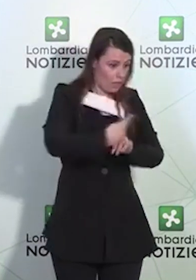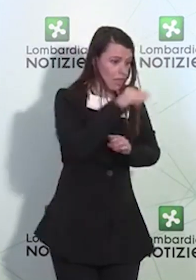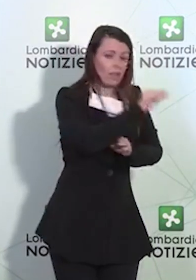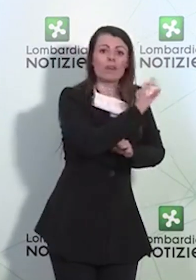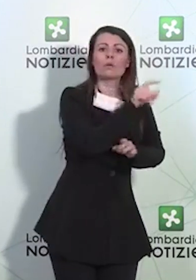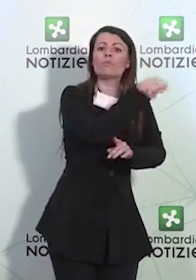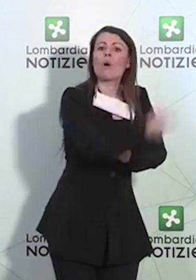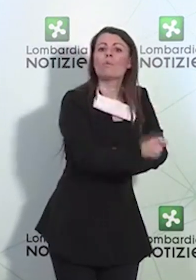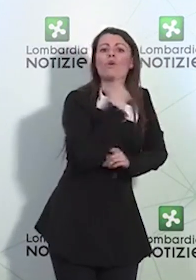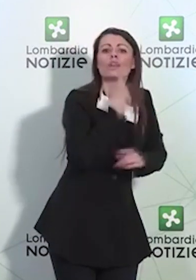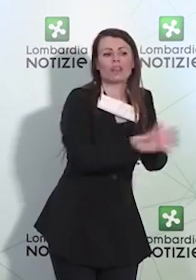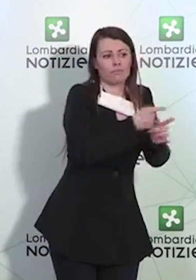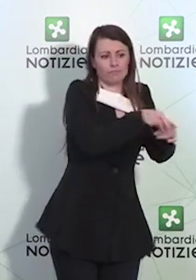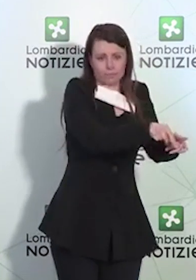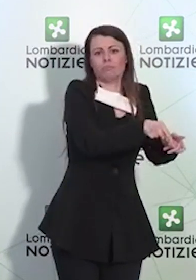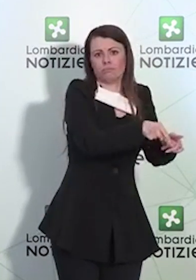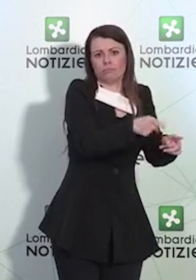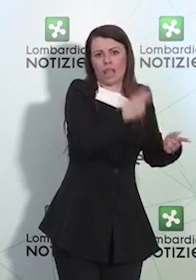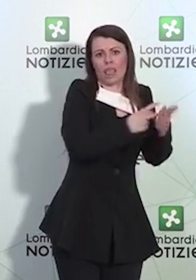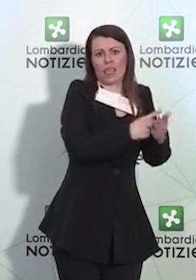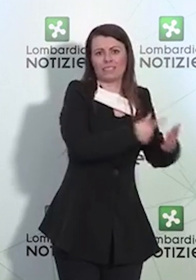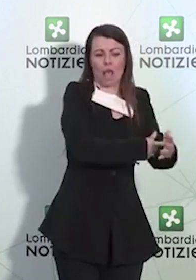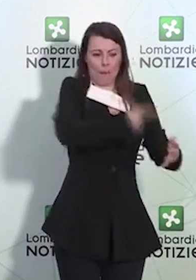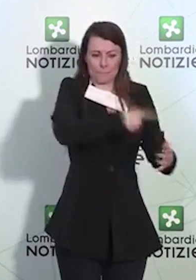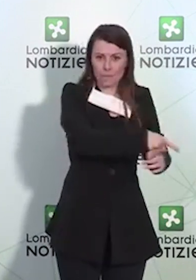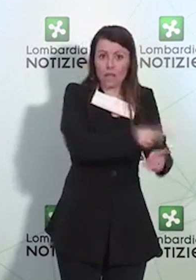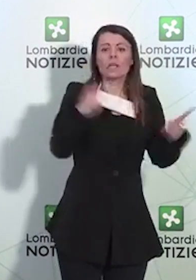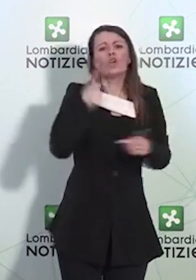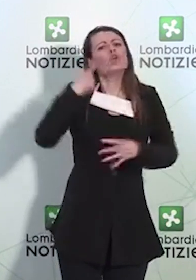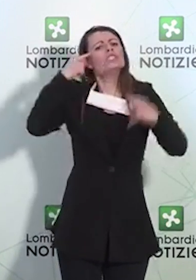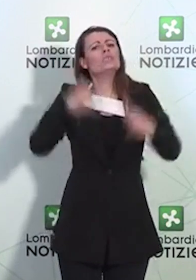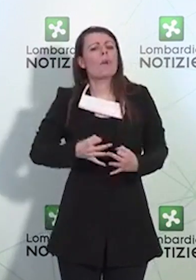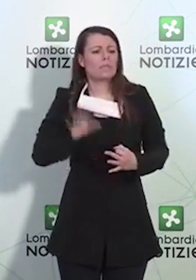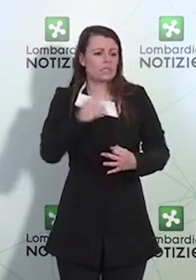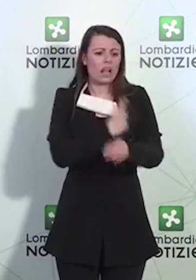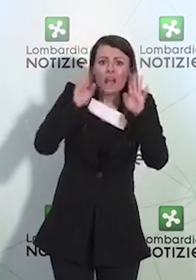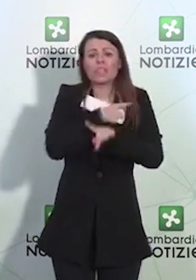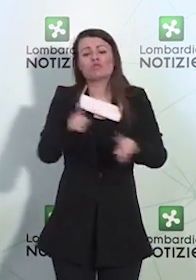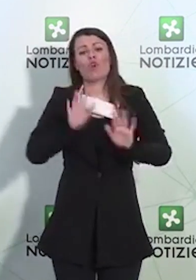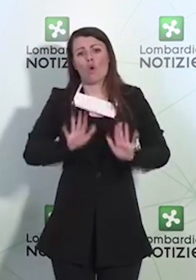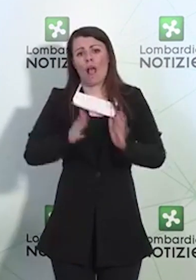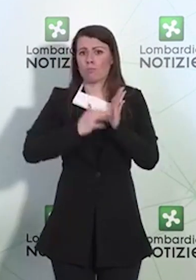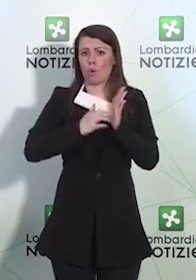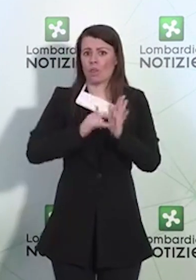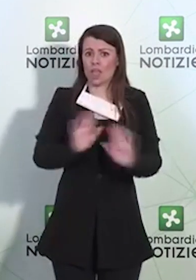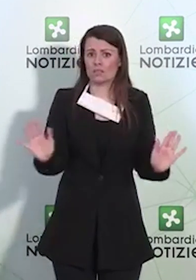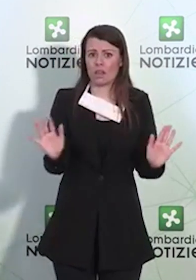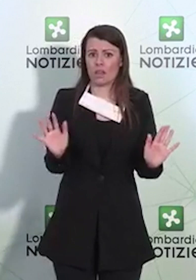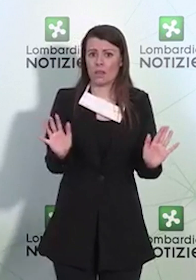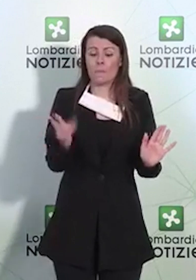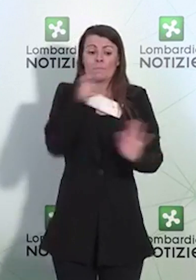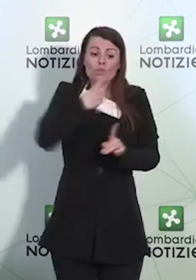che so è che sicuramente si dovrà fare un prelievo ematico, questa è la cosa assolutamente certa. Bisogna poter